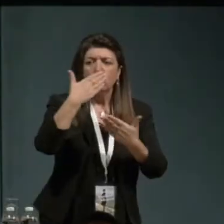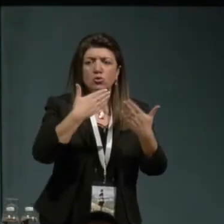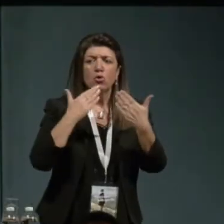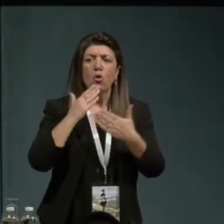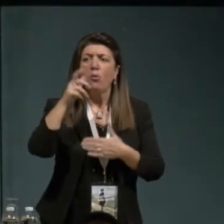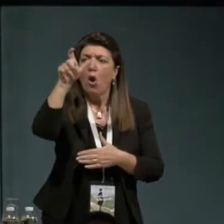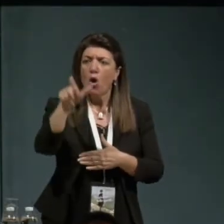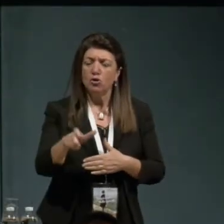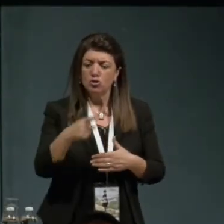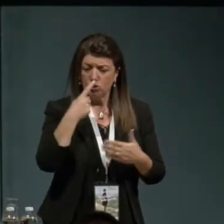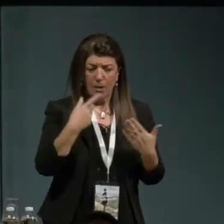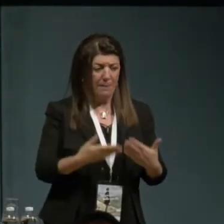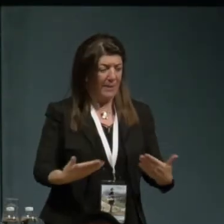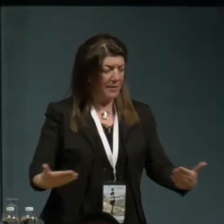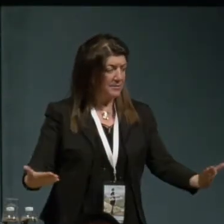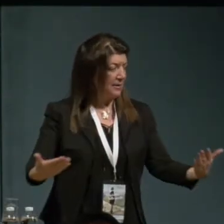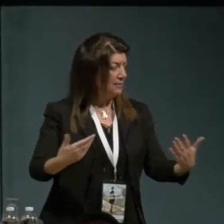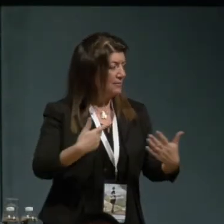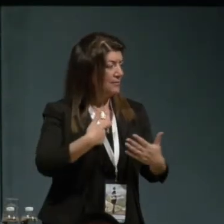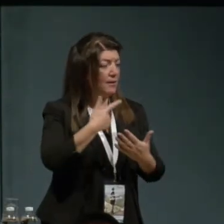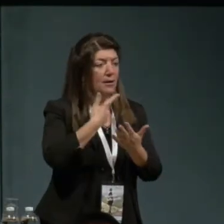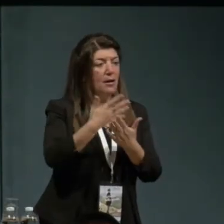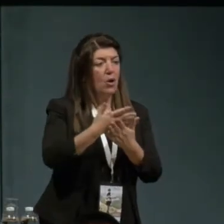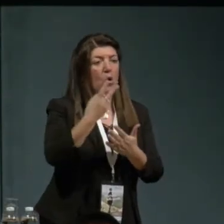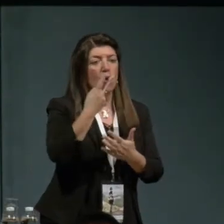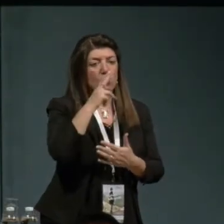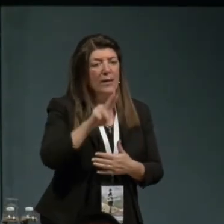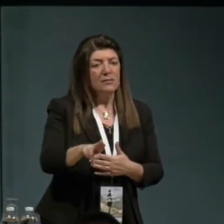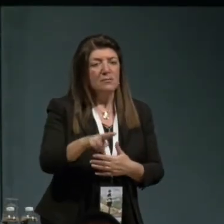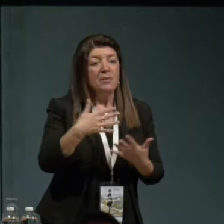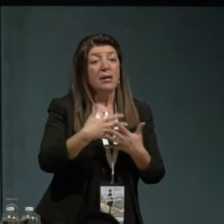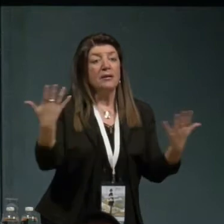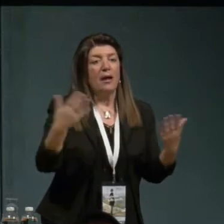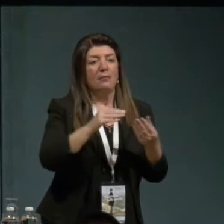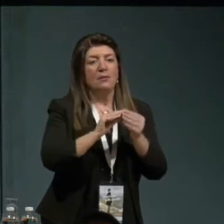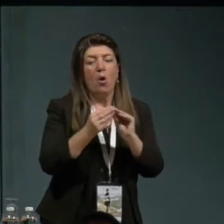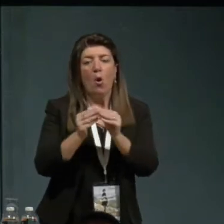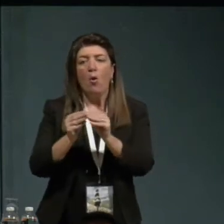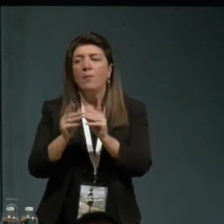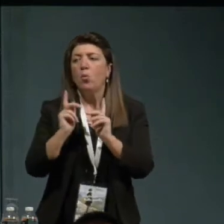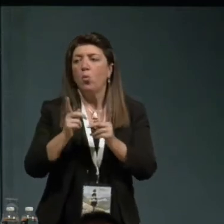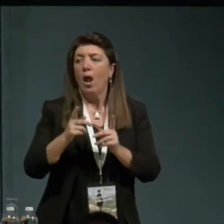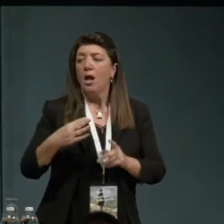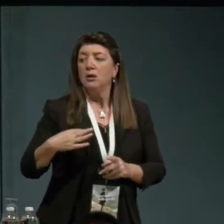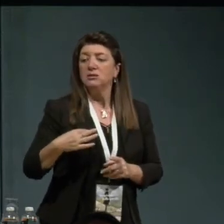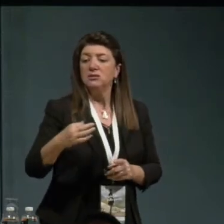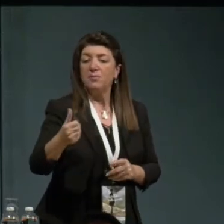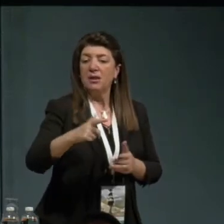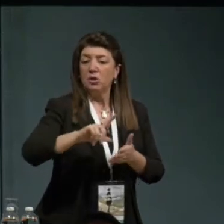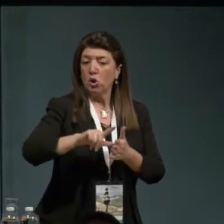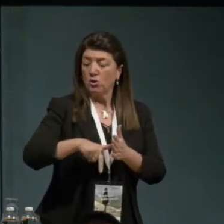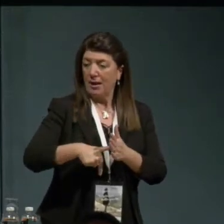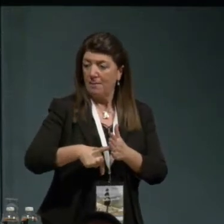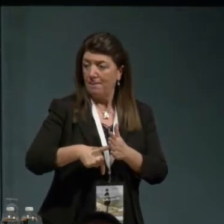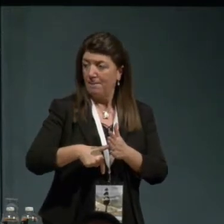due tipi di grandi opere, lo spirito del tempo, in cui analizza per la prima volta e assume sul